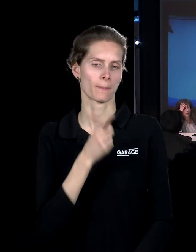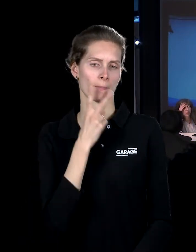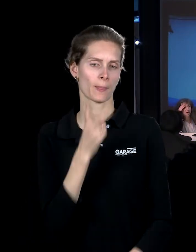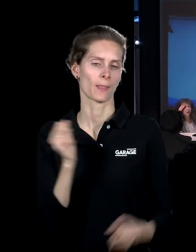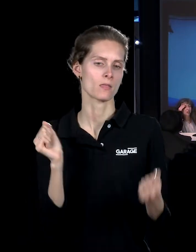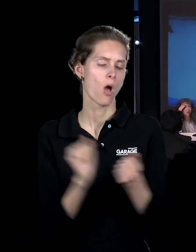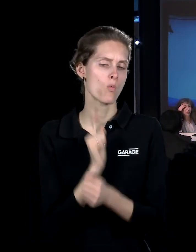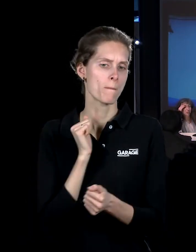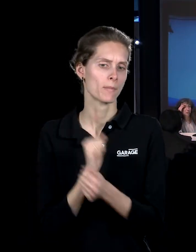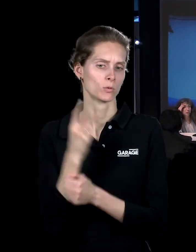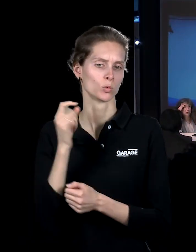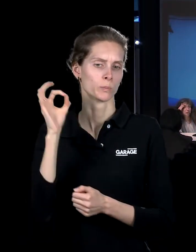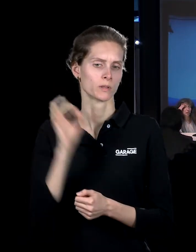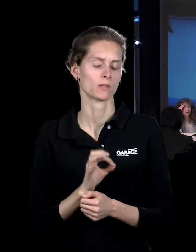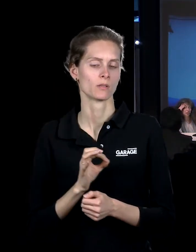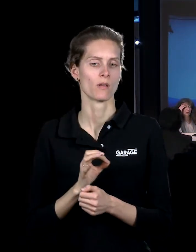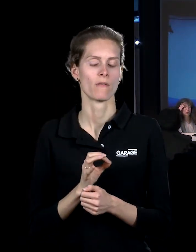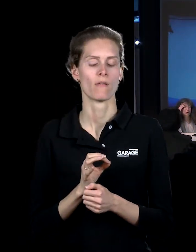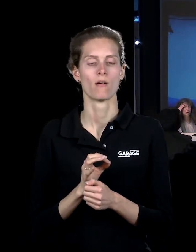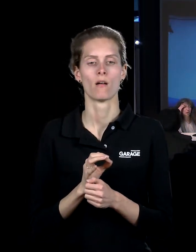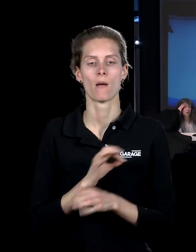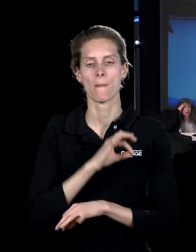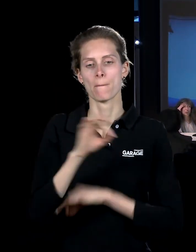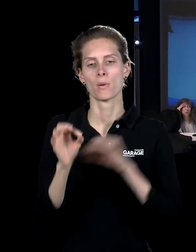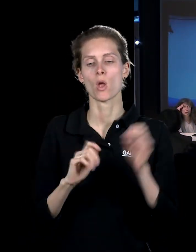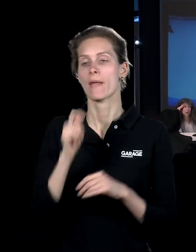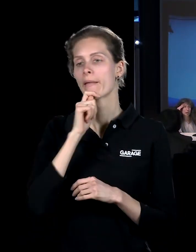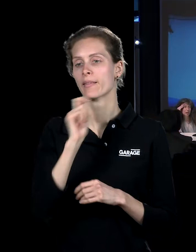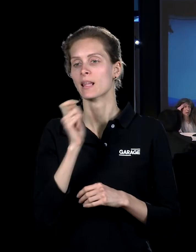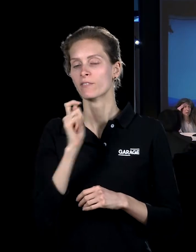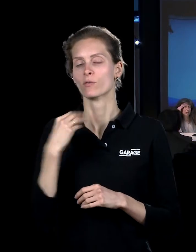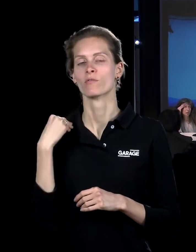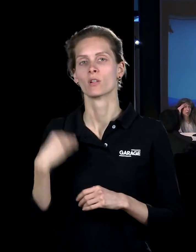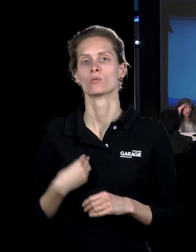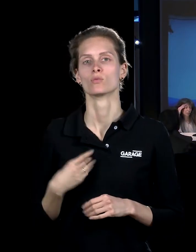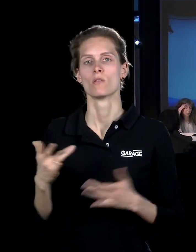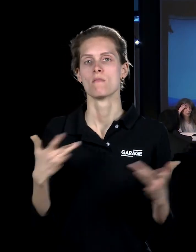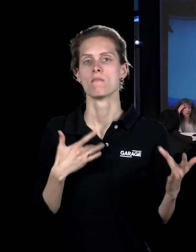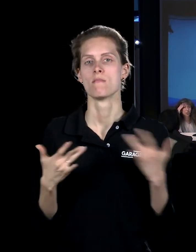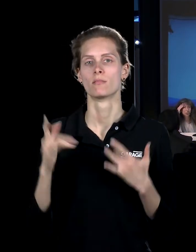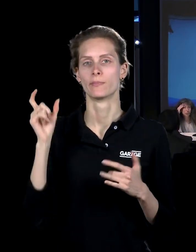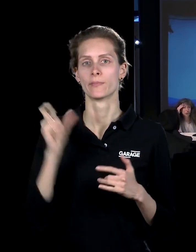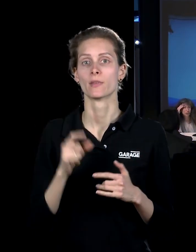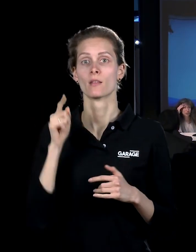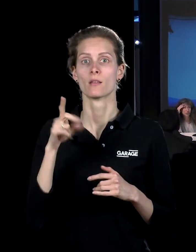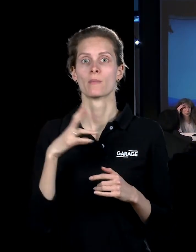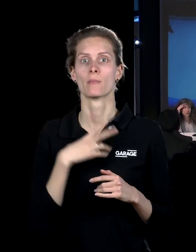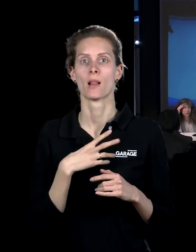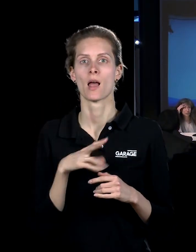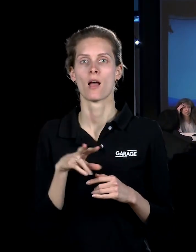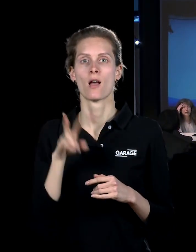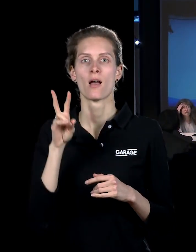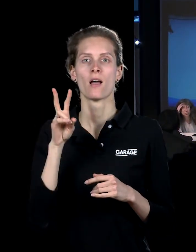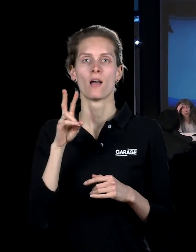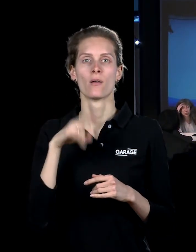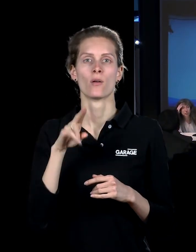это интервью с историей французской актрисы, которая была дублершей